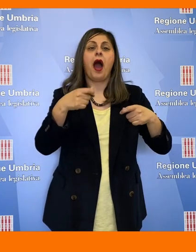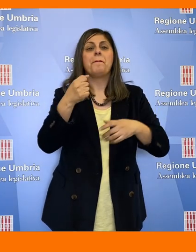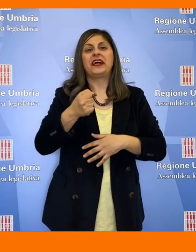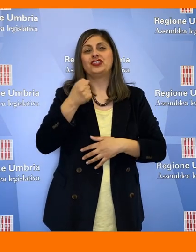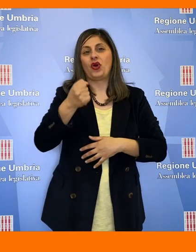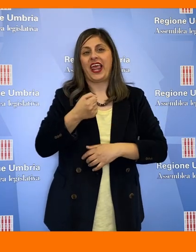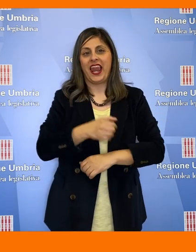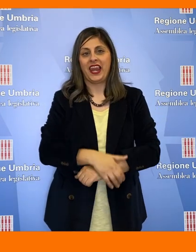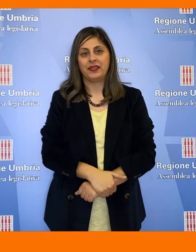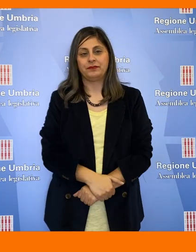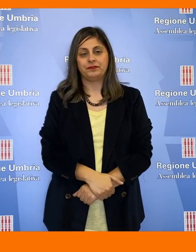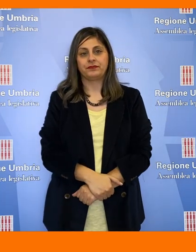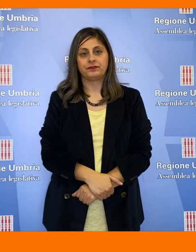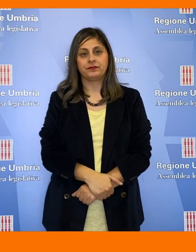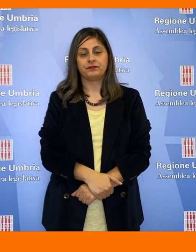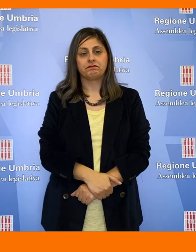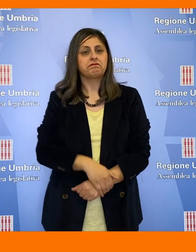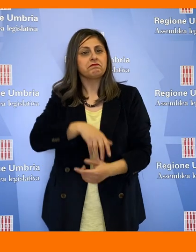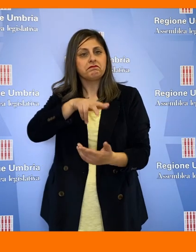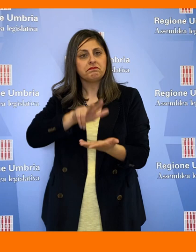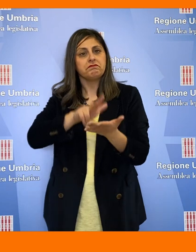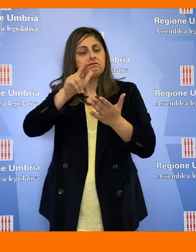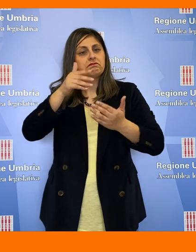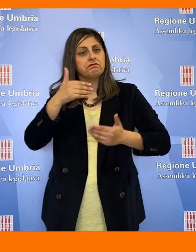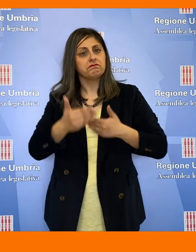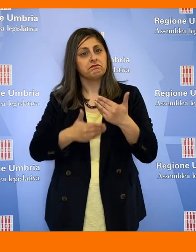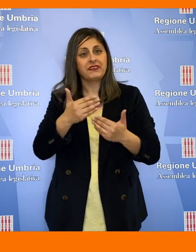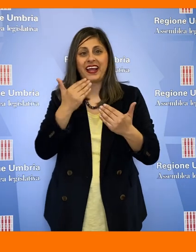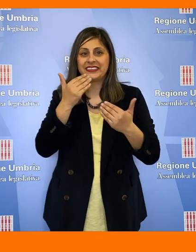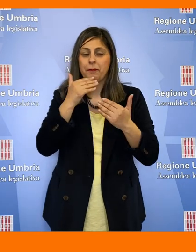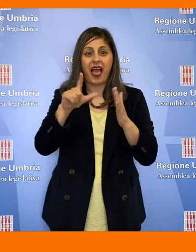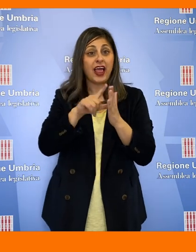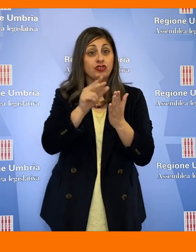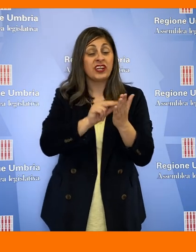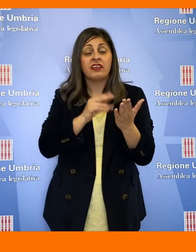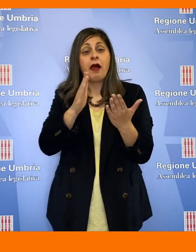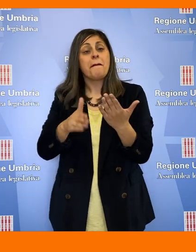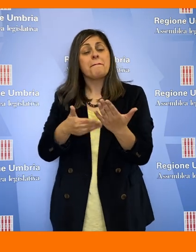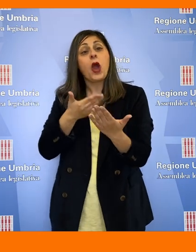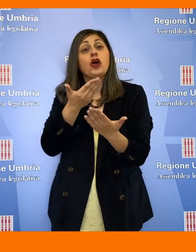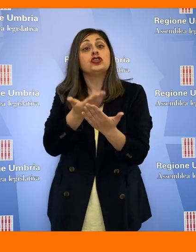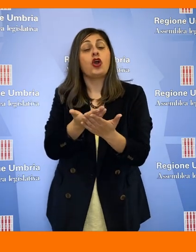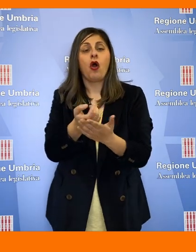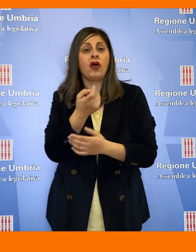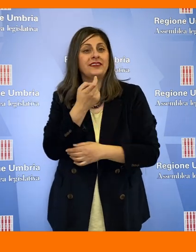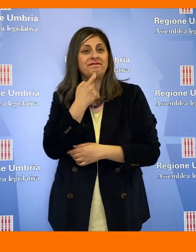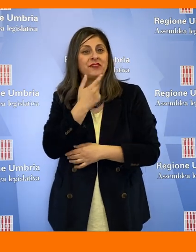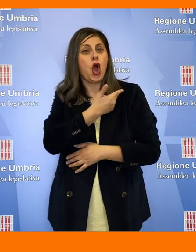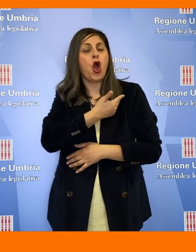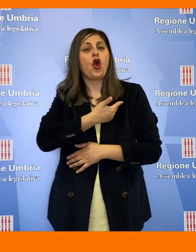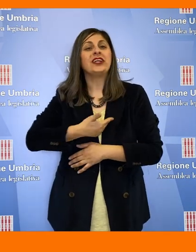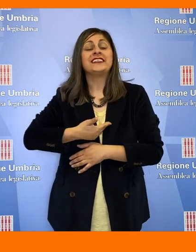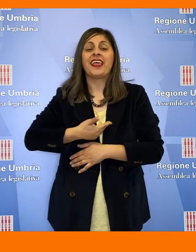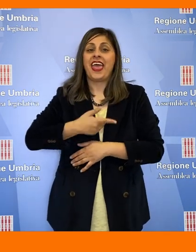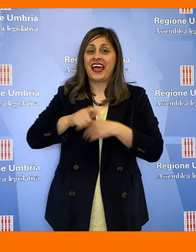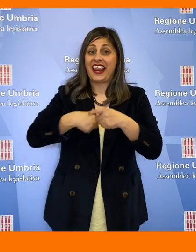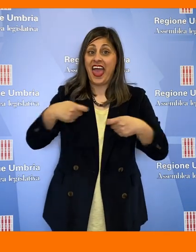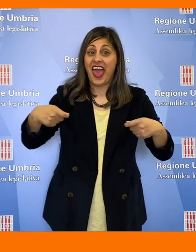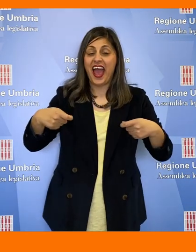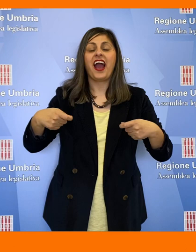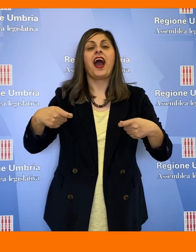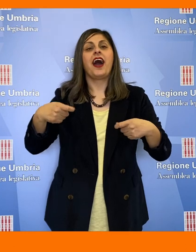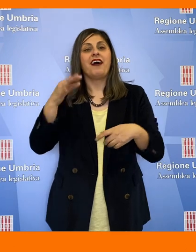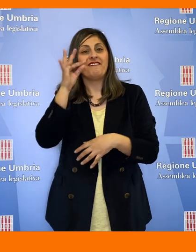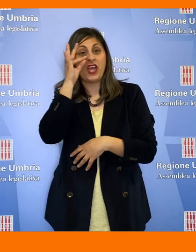Stefano Pastorelli. Via libera dell'Assemblea Legislativa alla mozione promossa dai consiglieri